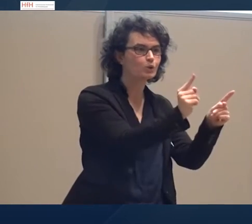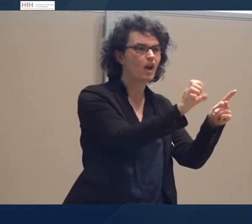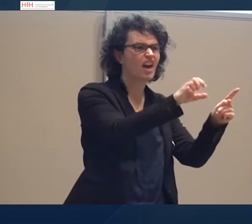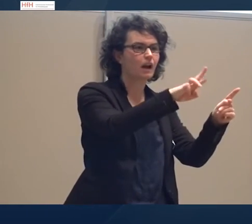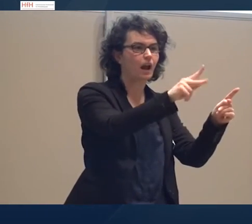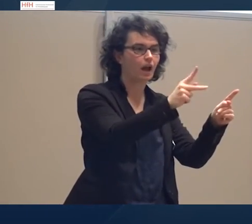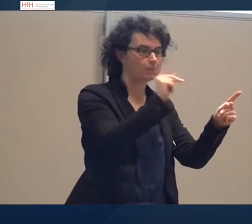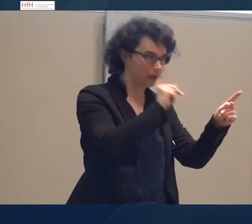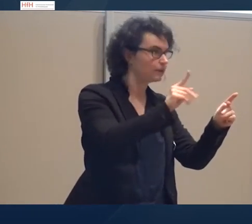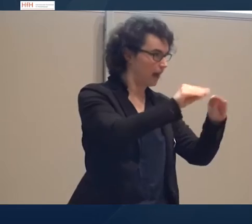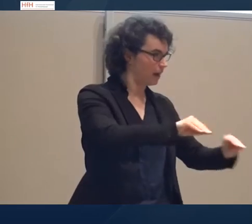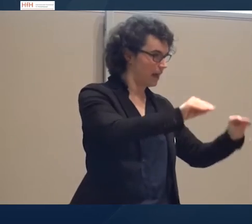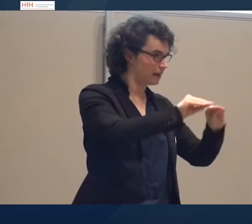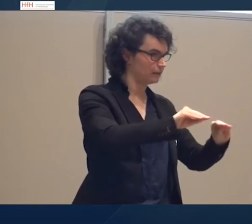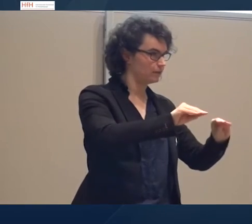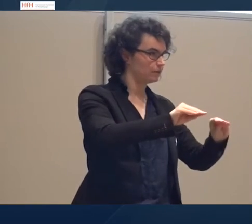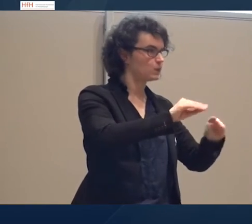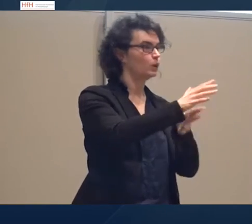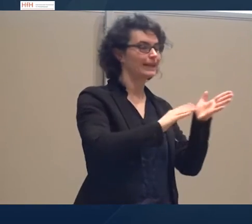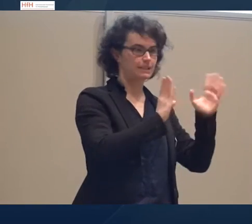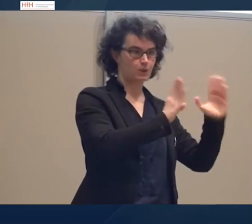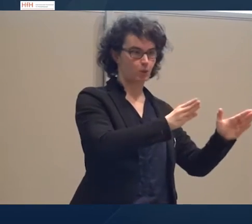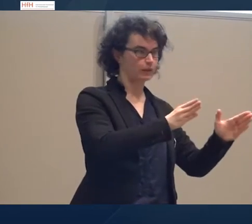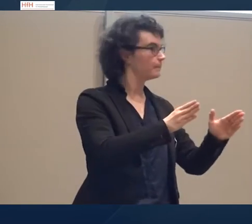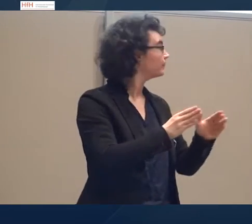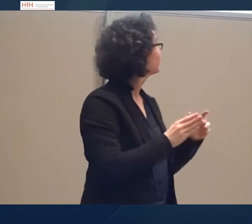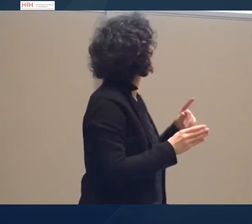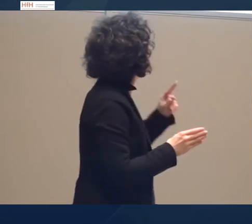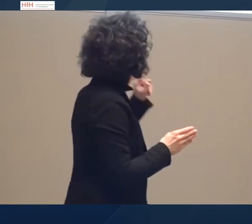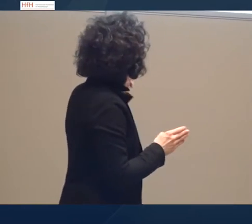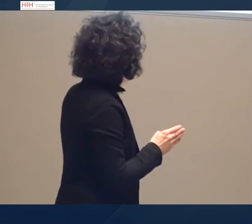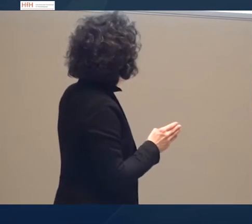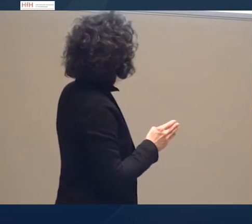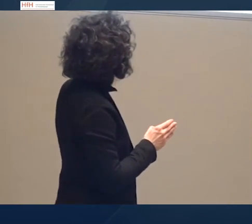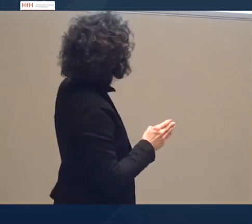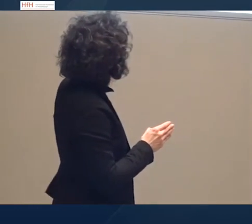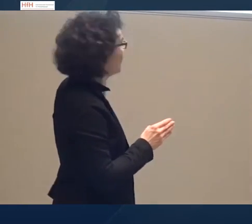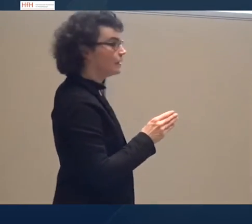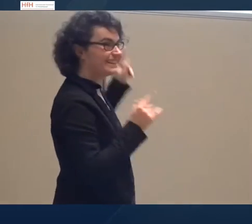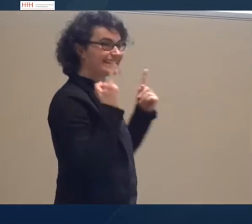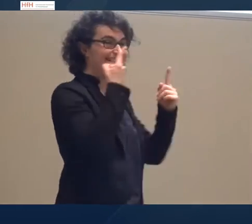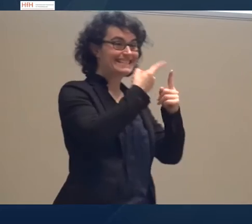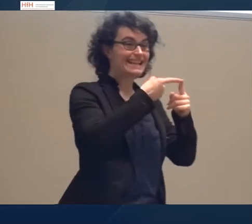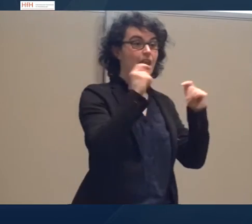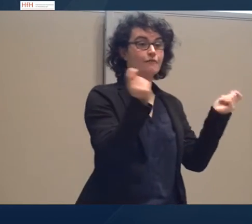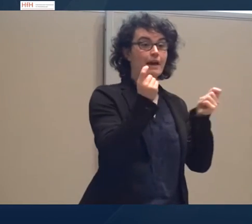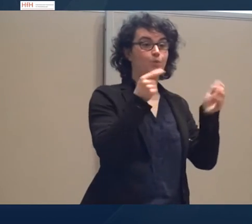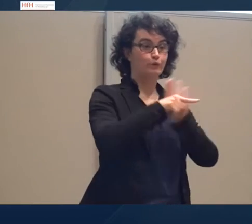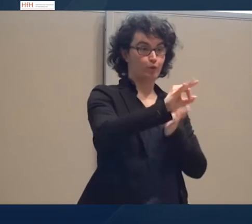erklären, die Textorte werden für die Schule. Und wenn wir dann den Aspekt Textstruktur viel genauer